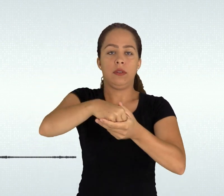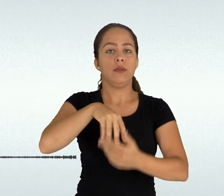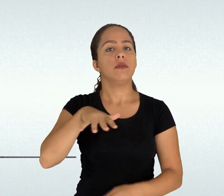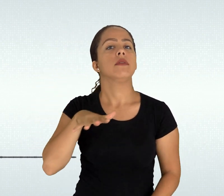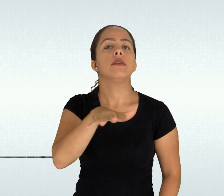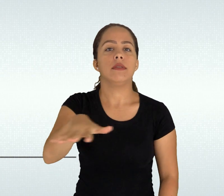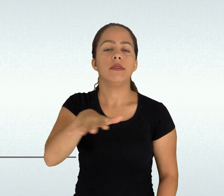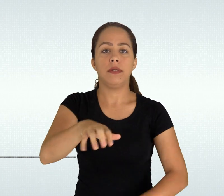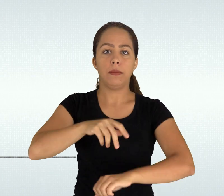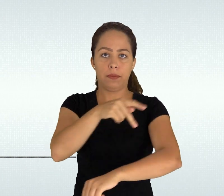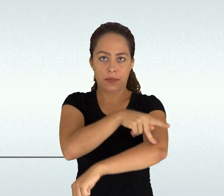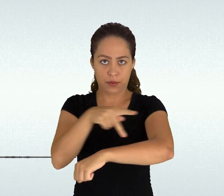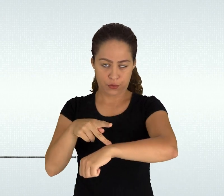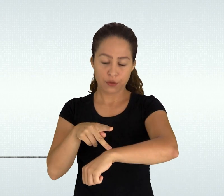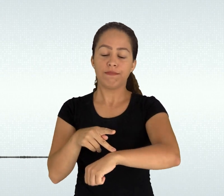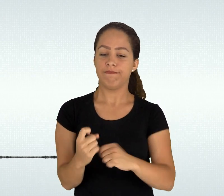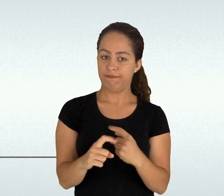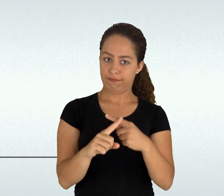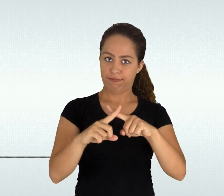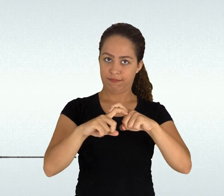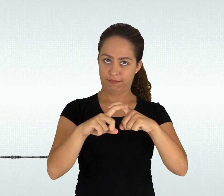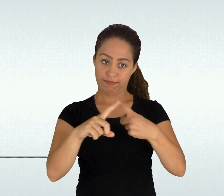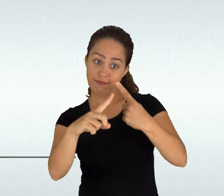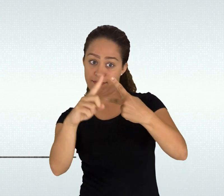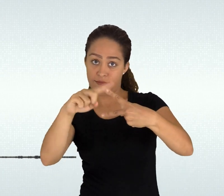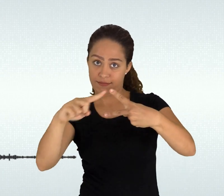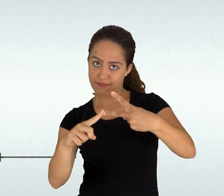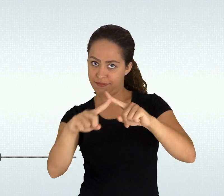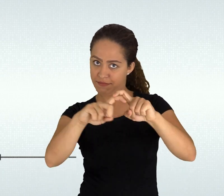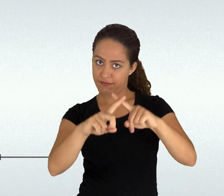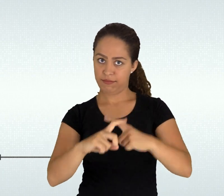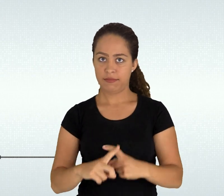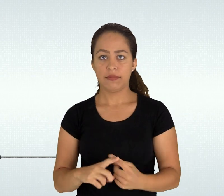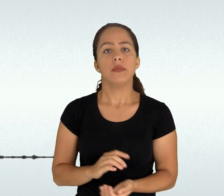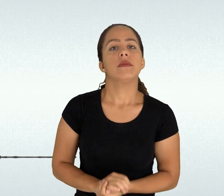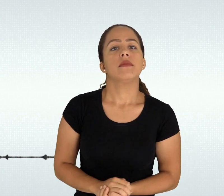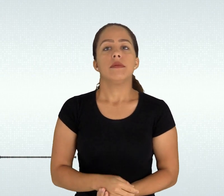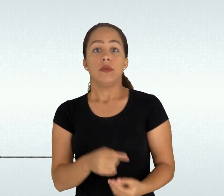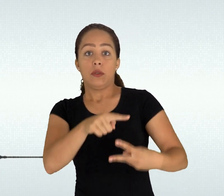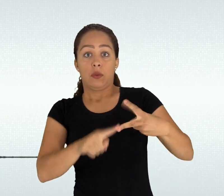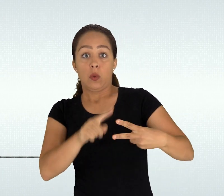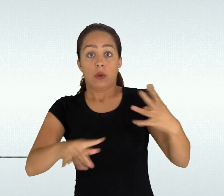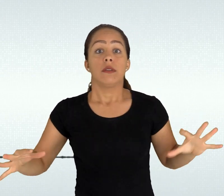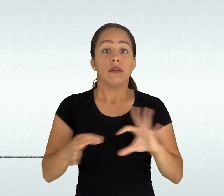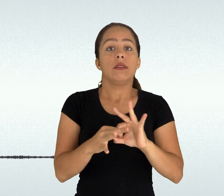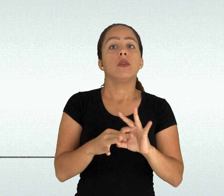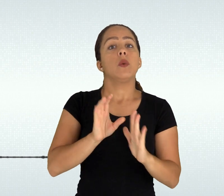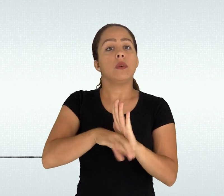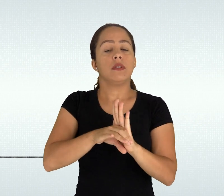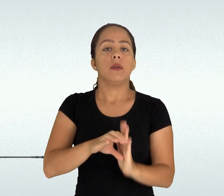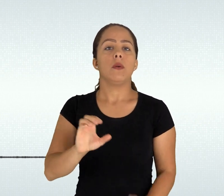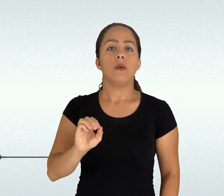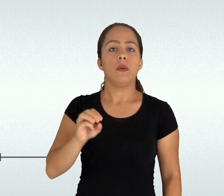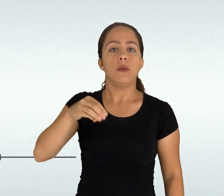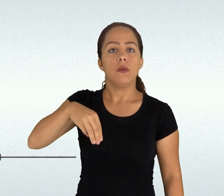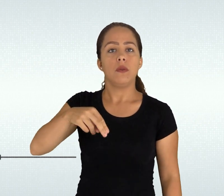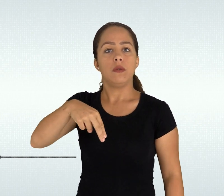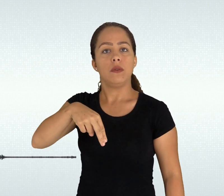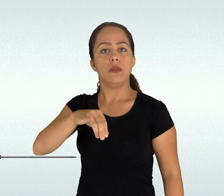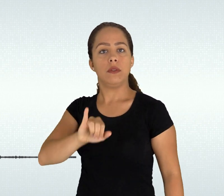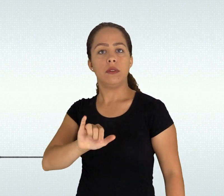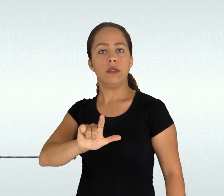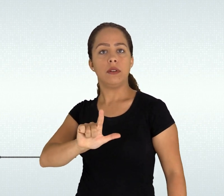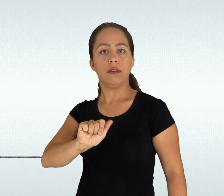teóricos essenciais o trabalho como princípio educativo e a pesquisa como princípio pedagógico